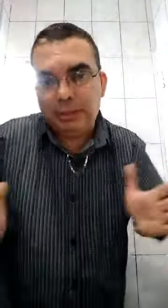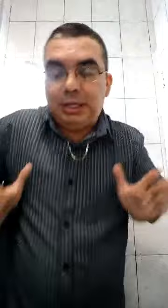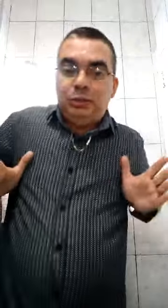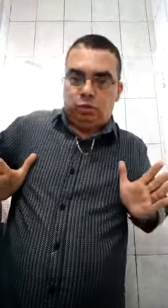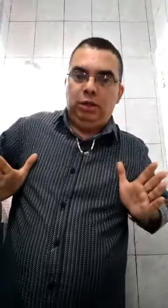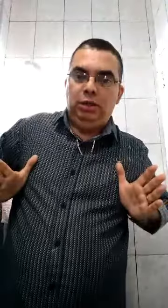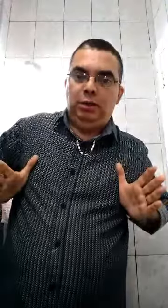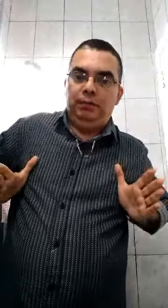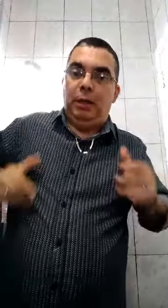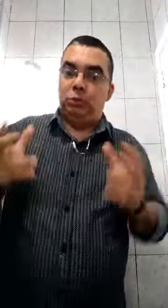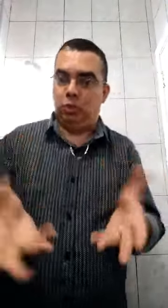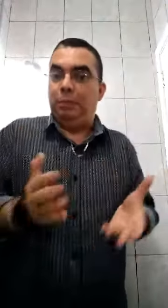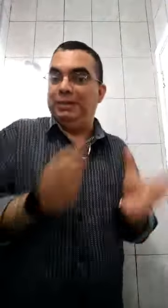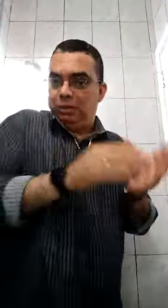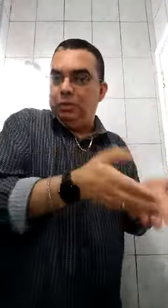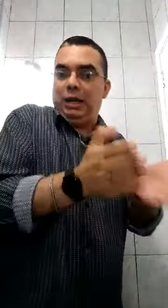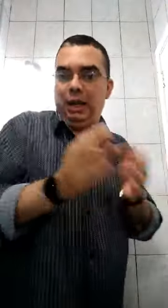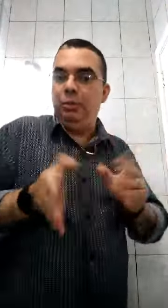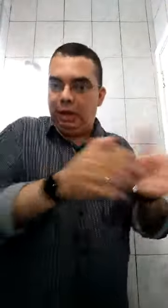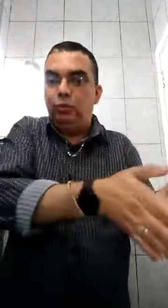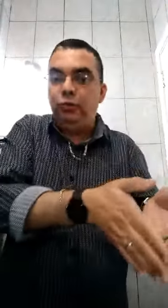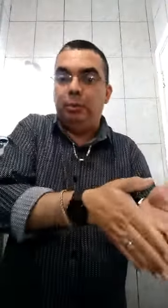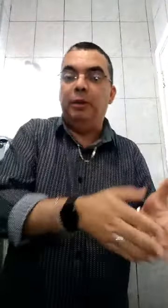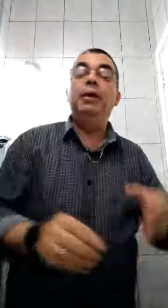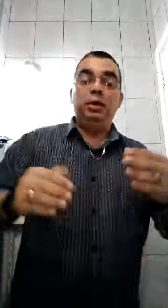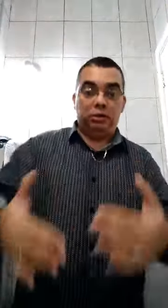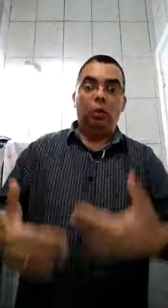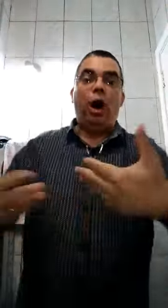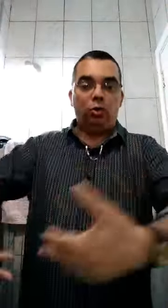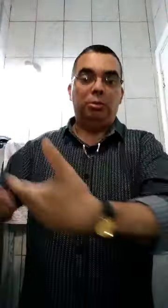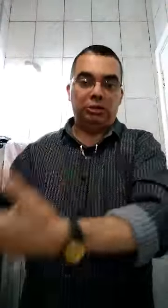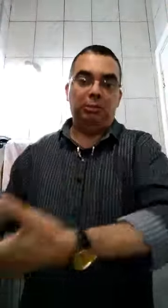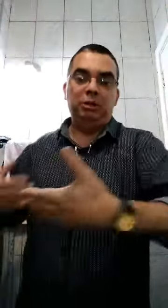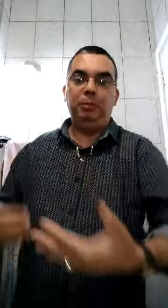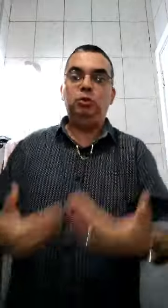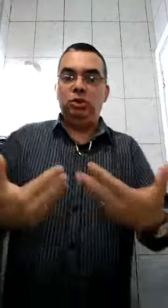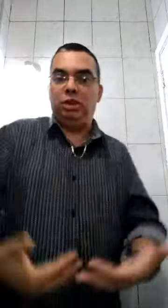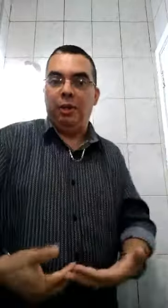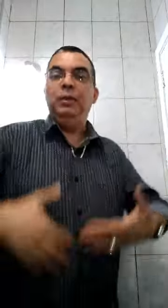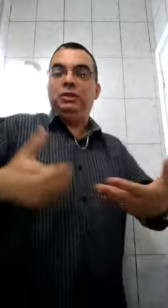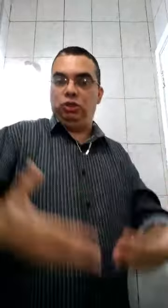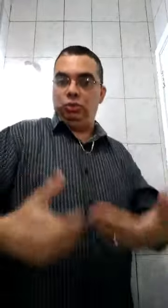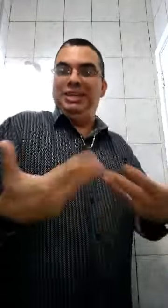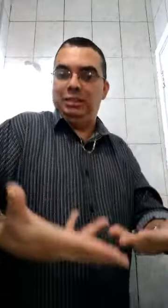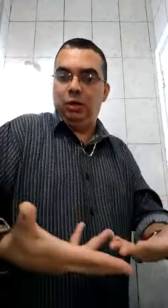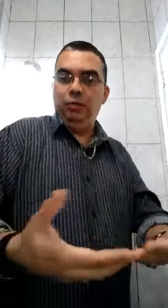pensar nisso, né? A pessoa está pensando naquela mulher no filme. Então, automaticamente, a pessoa está sentindo tesão